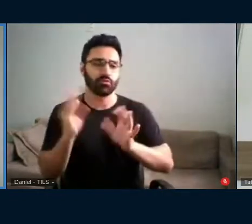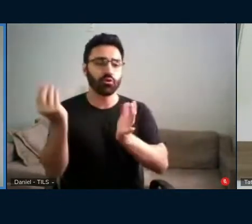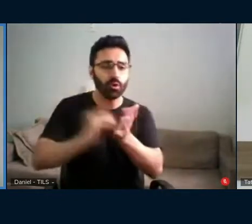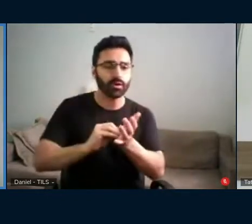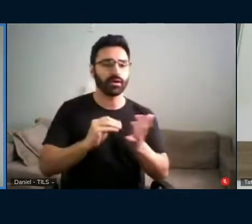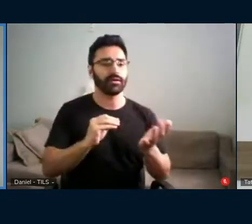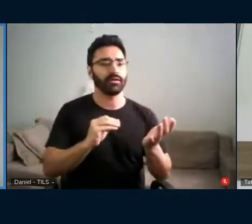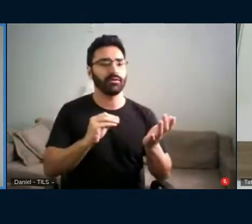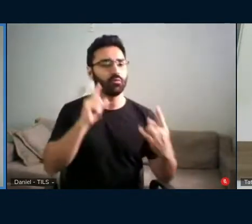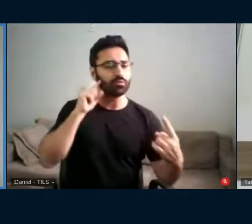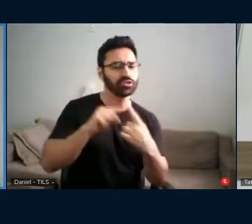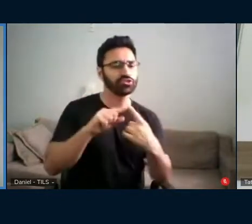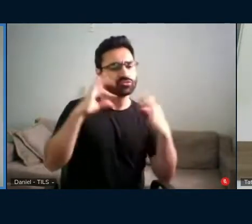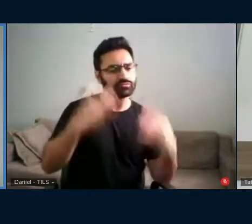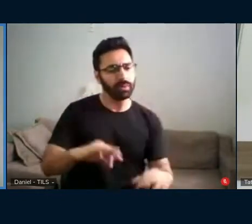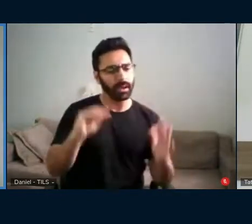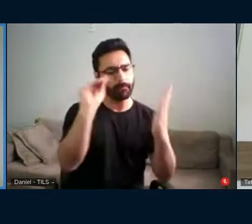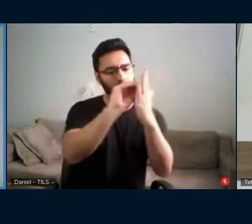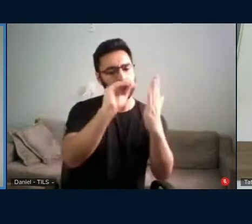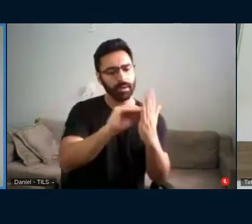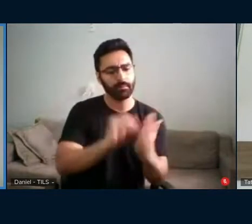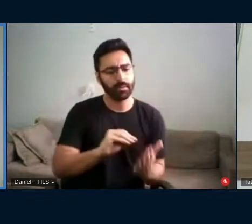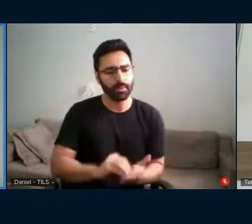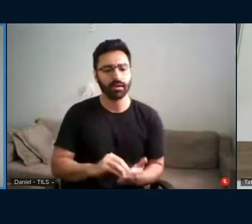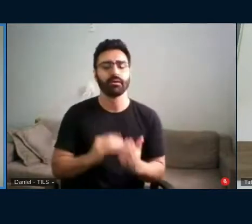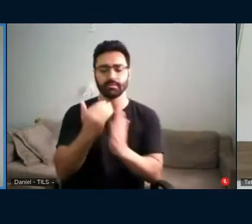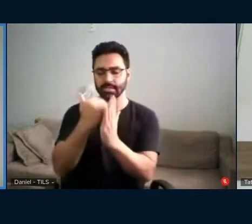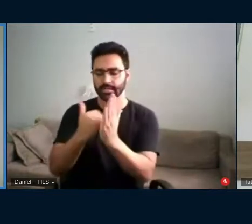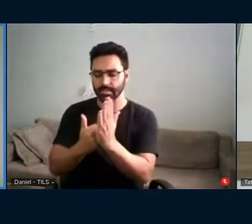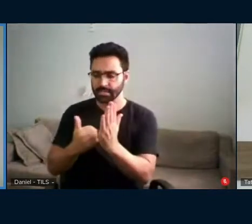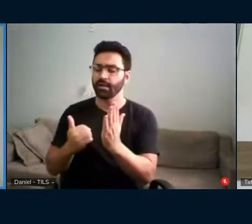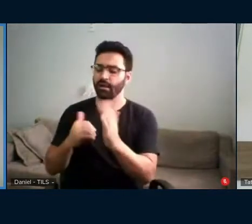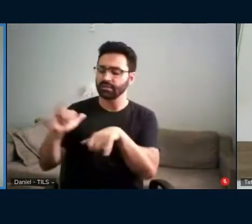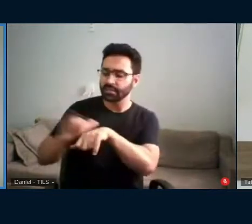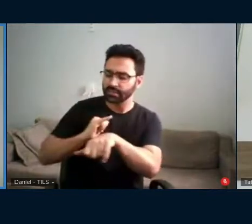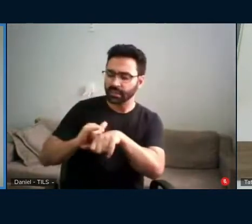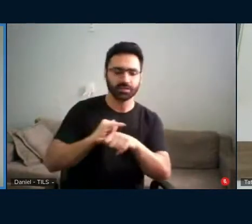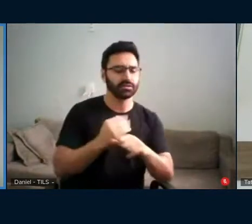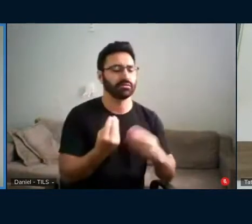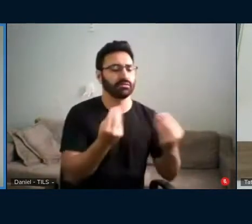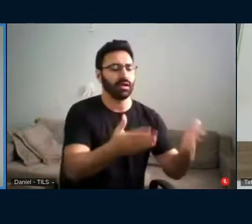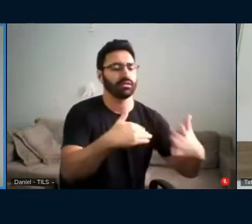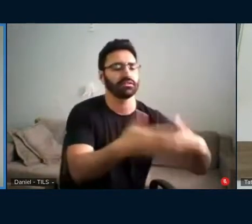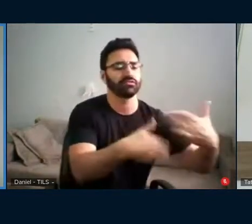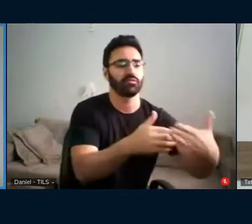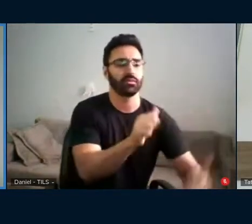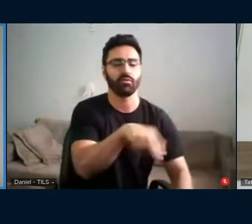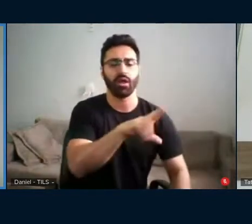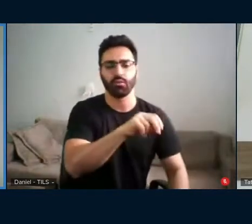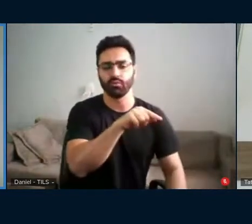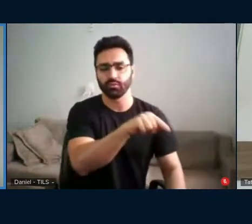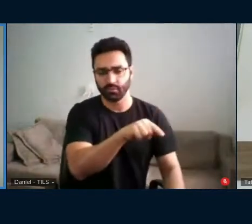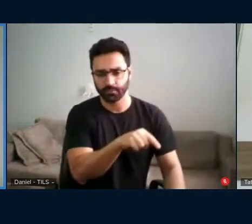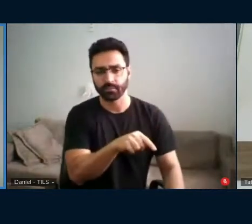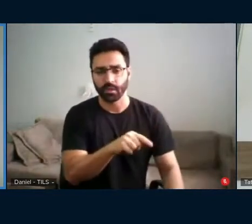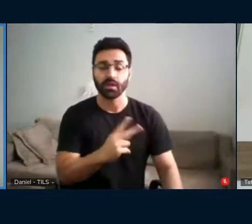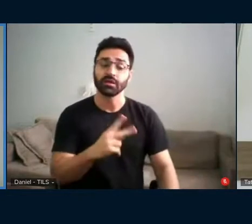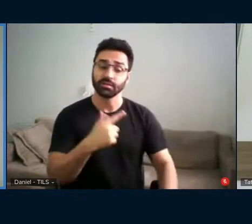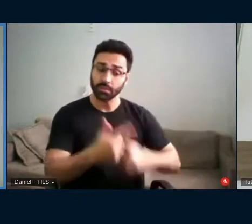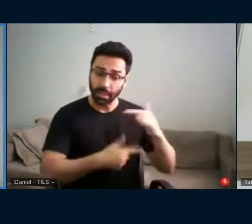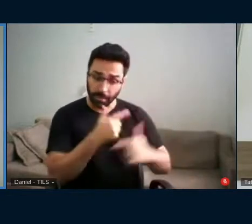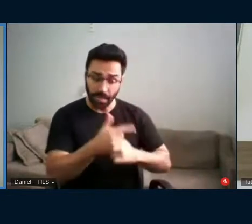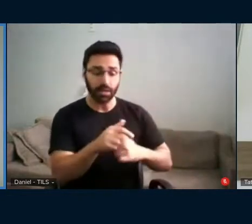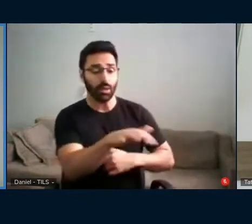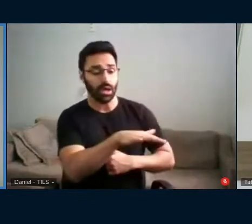capaz de proporcionar ambientes que desenvolvam as pessoas, seu trabalho está na área da educação